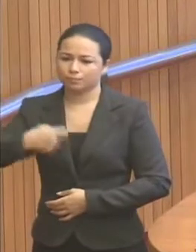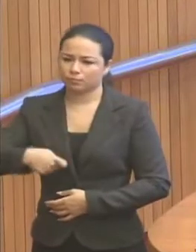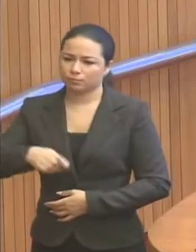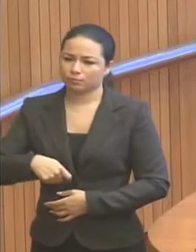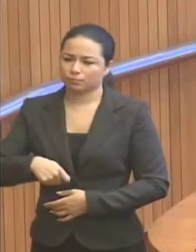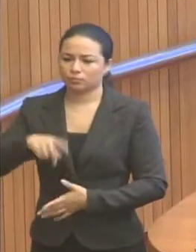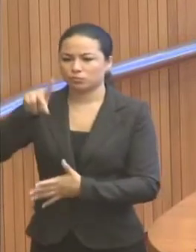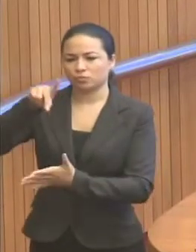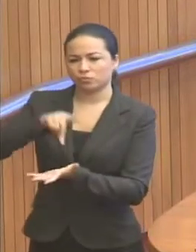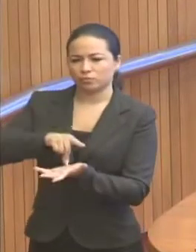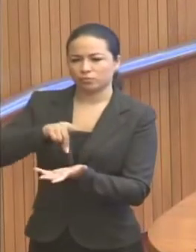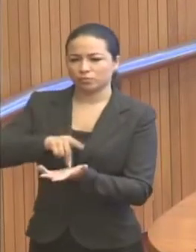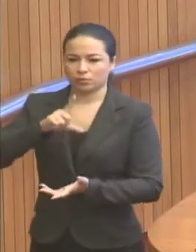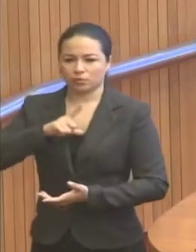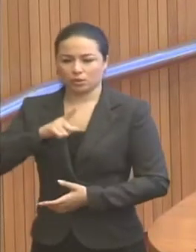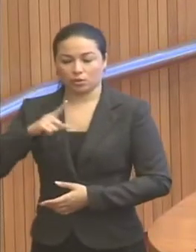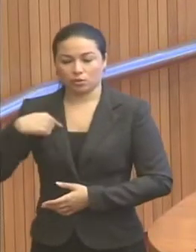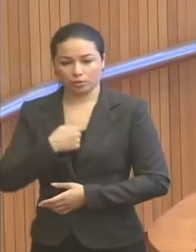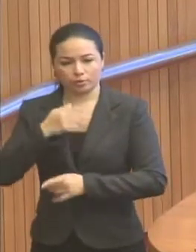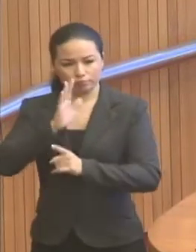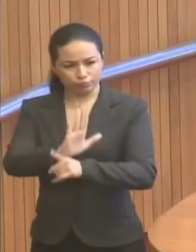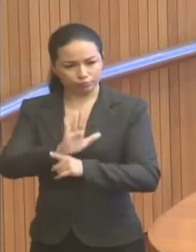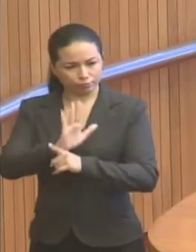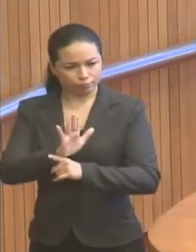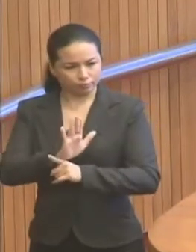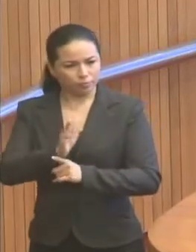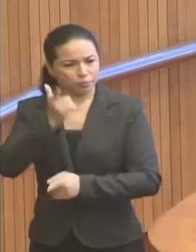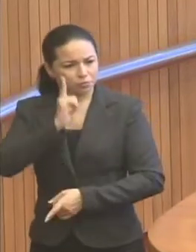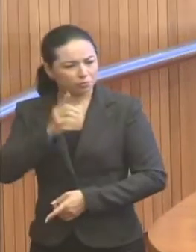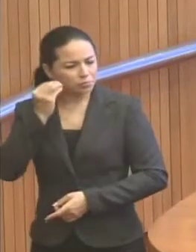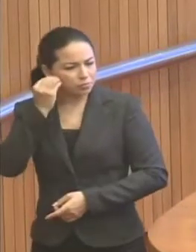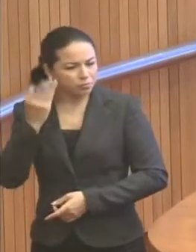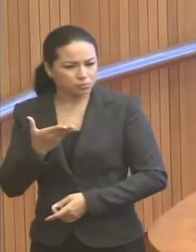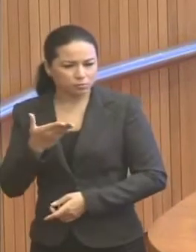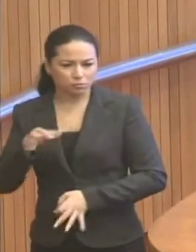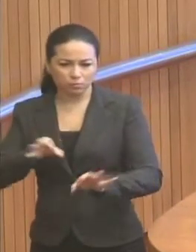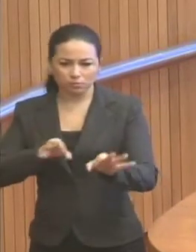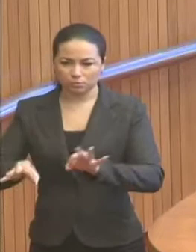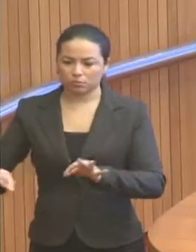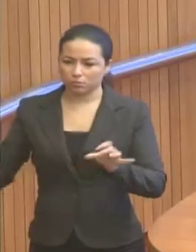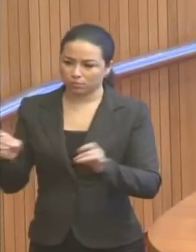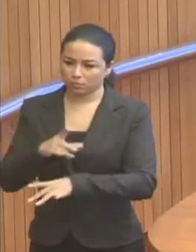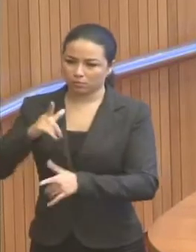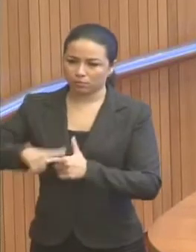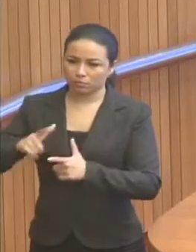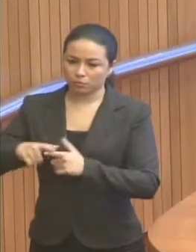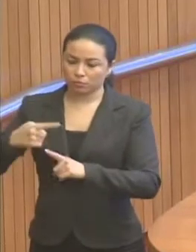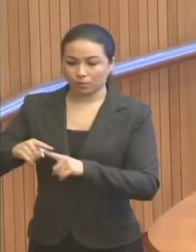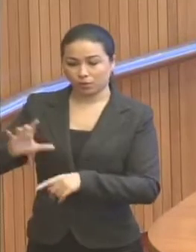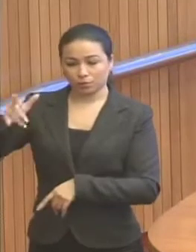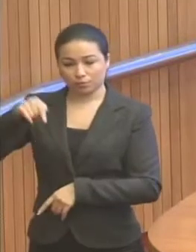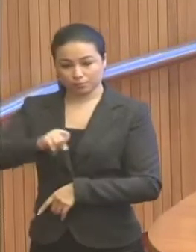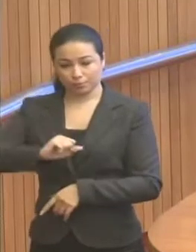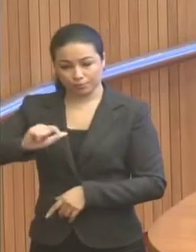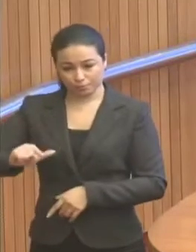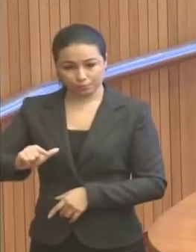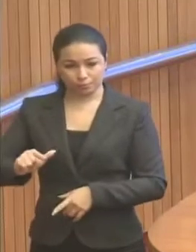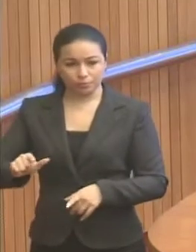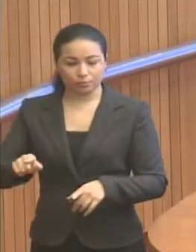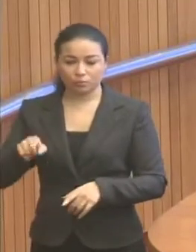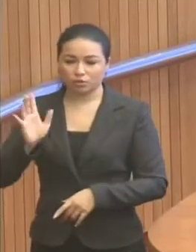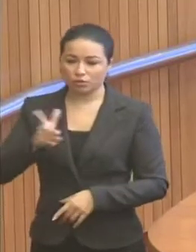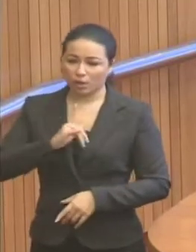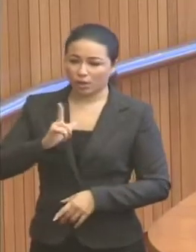efetivamente dar a nossa cota de colaboração para tentar resolver a situação porque passa o sistema de transporte em São Luís,